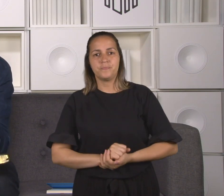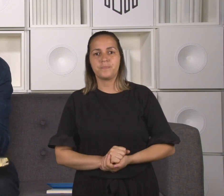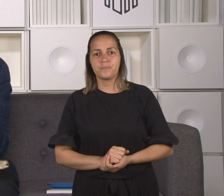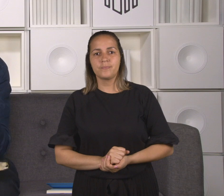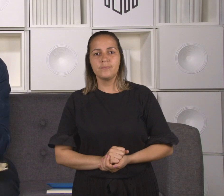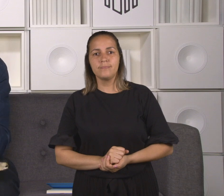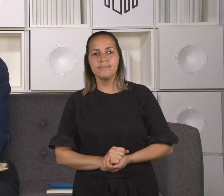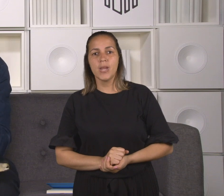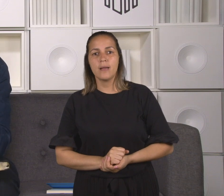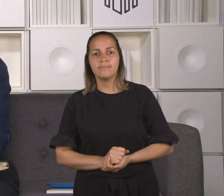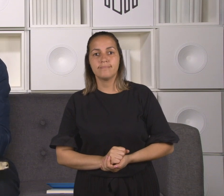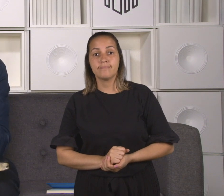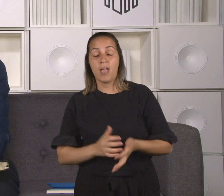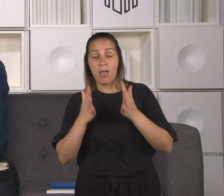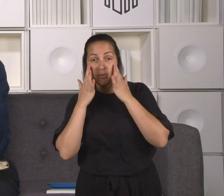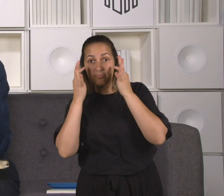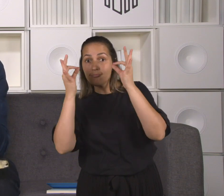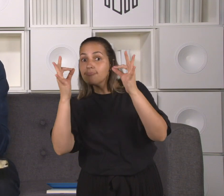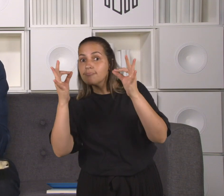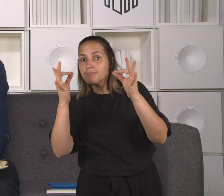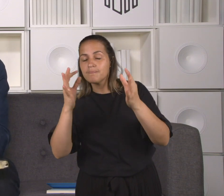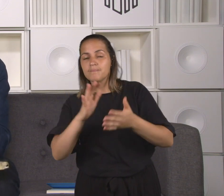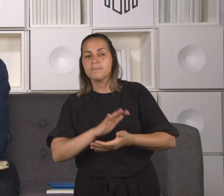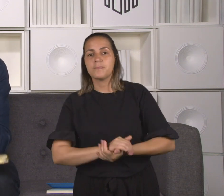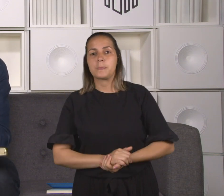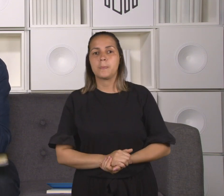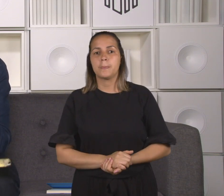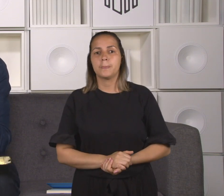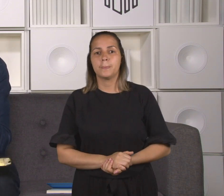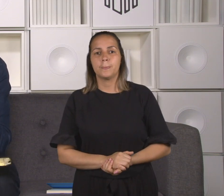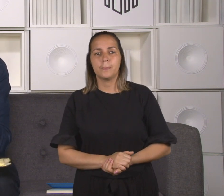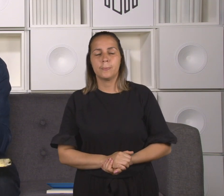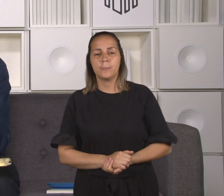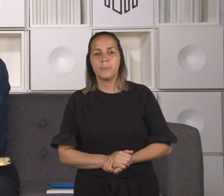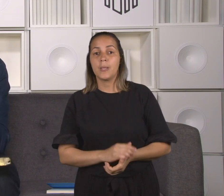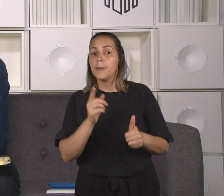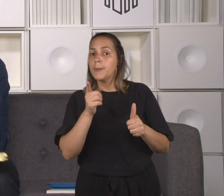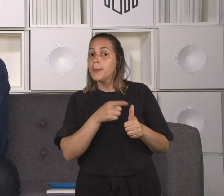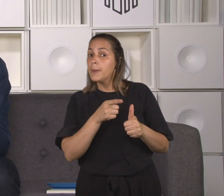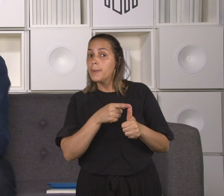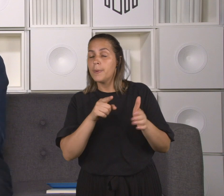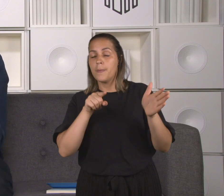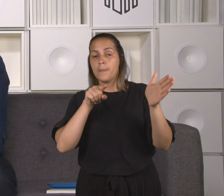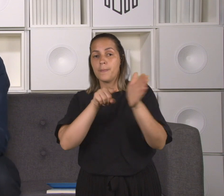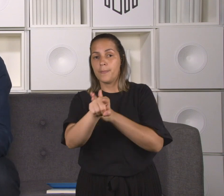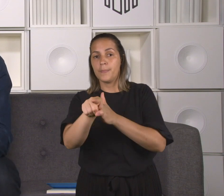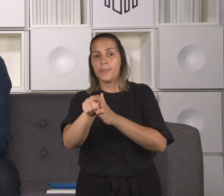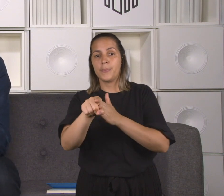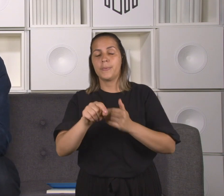coração e na sua consciência. A primeira, a primeira pergunta para a sua roda de conversa é a seguinte,